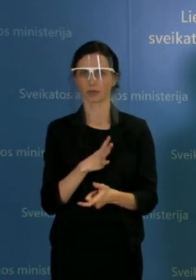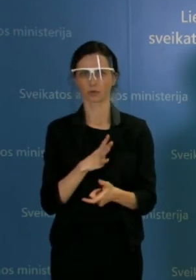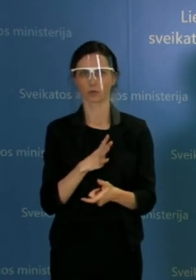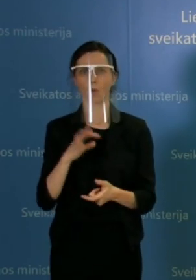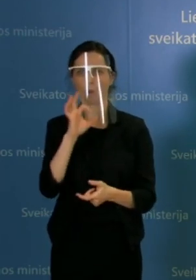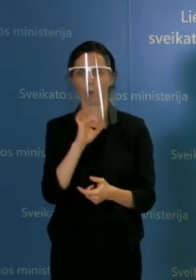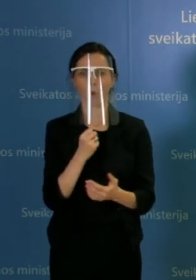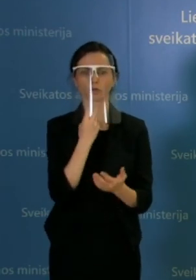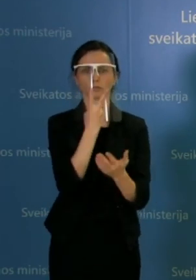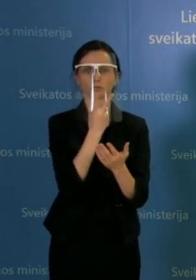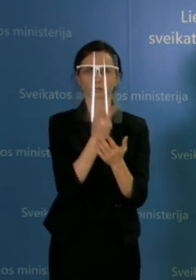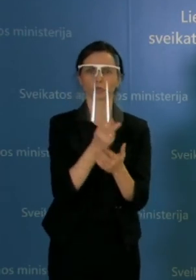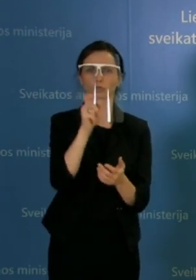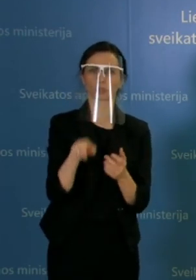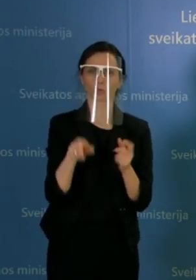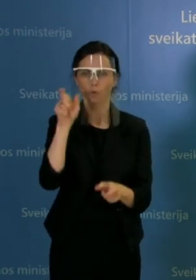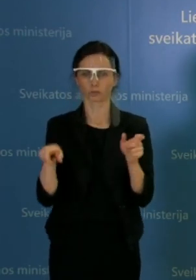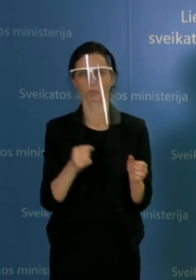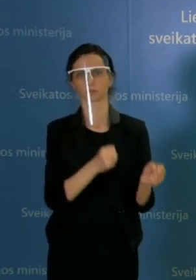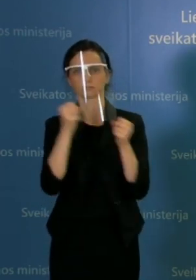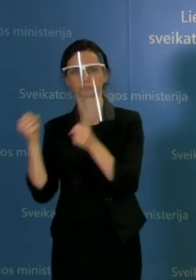pacientų perkelimo tvarkos. Reikėtų tiesiog pasitikslinti.